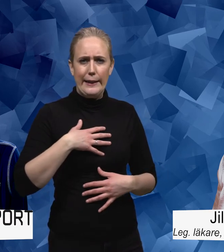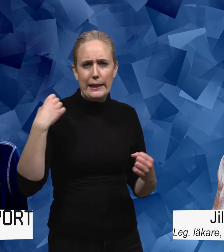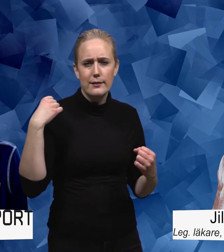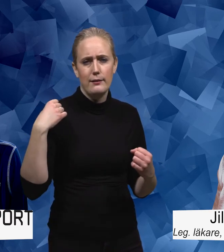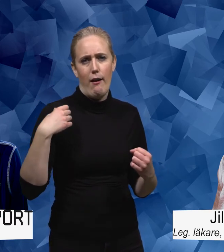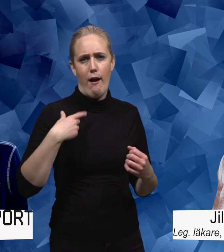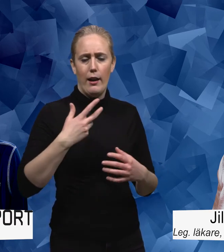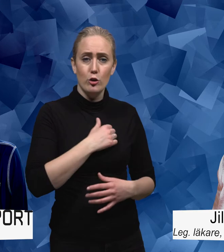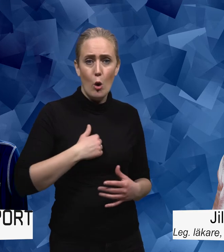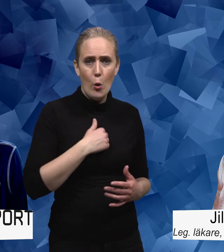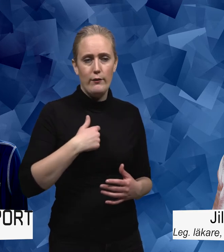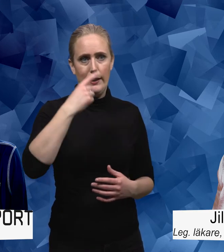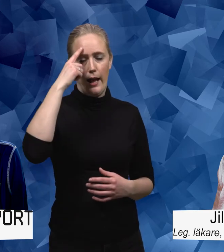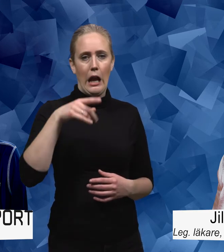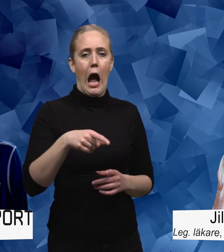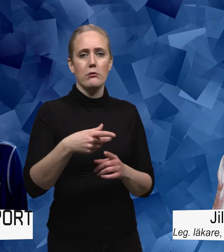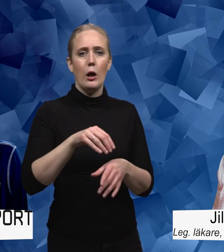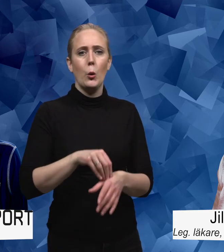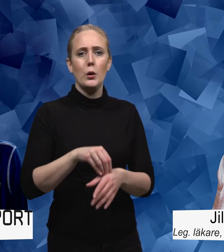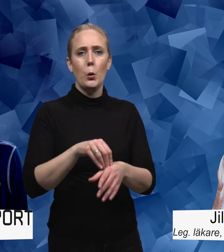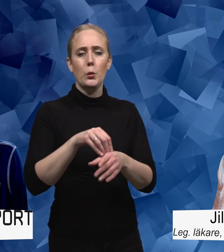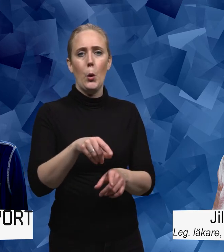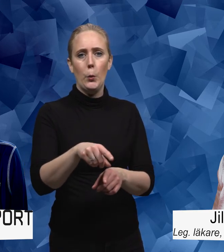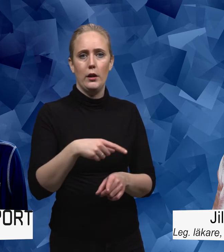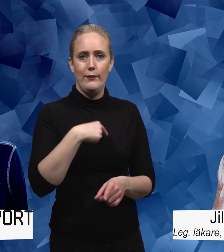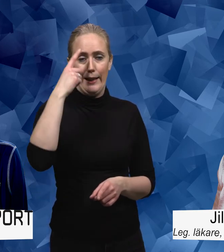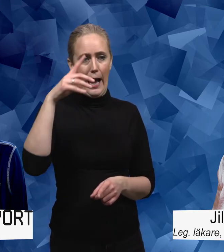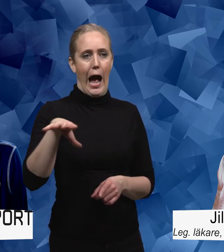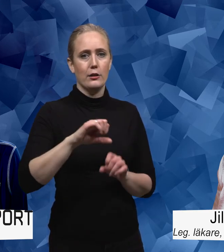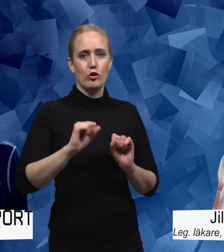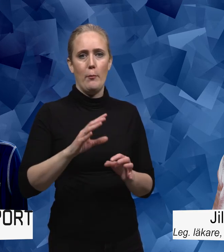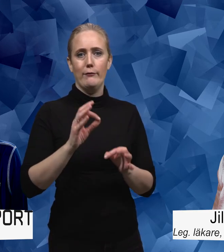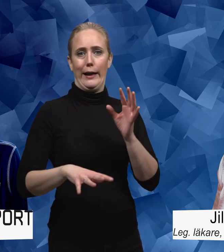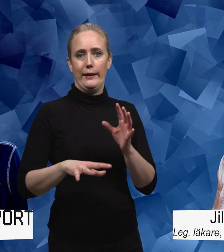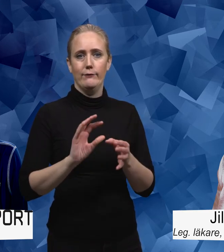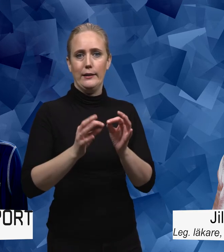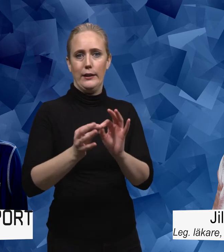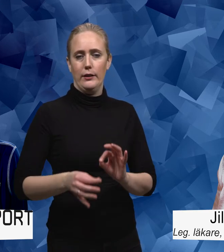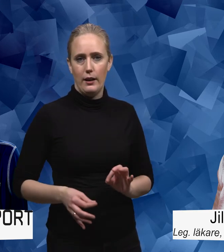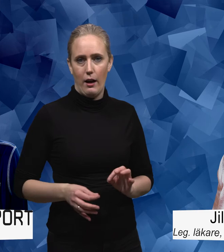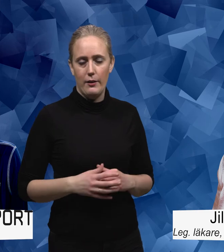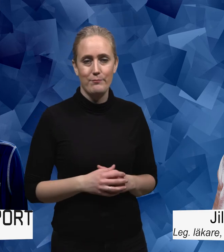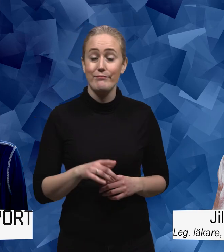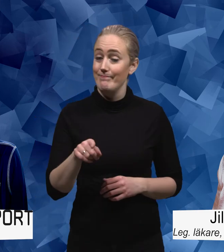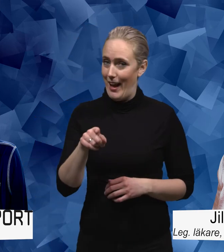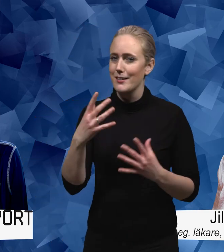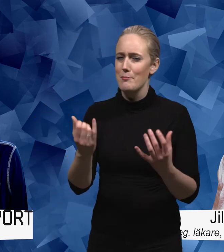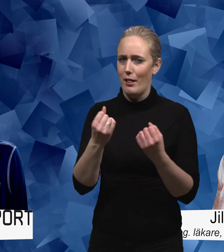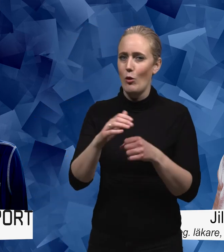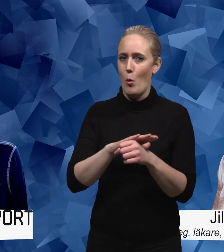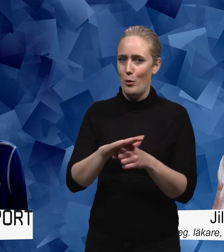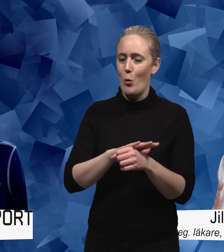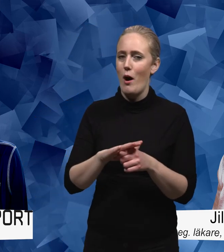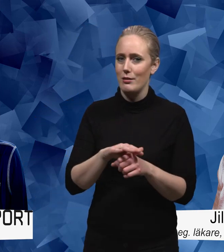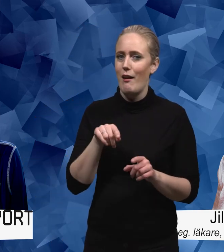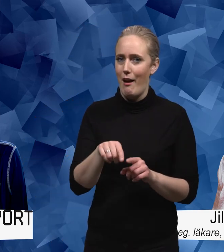betraktar det som sjukdomar på något sätt och tror att allt kan och ska fixas Det där är ju jättespännande och jag har inte varit inne på det